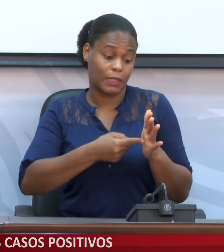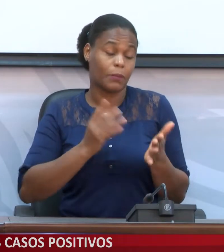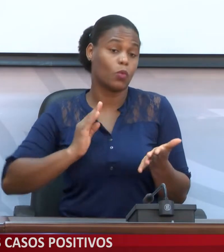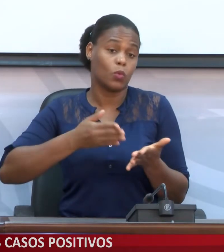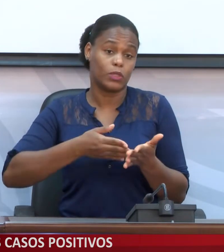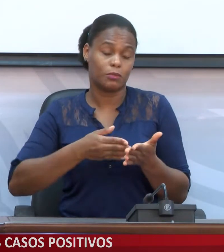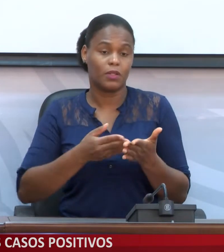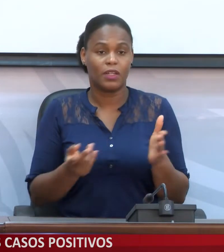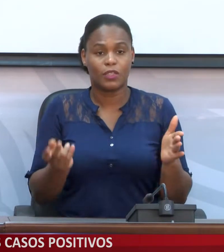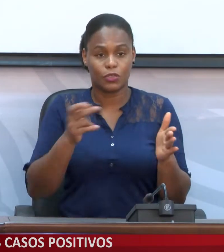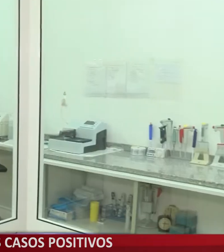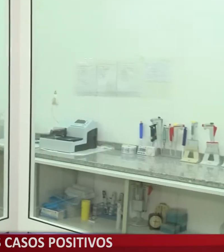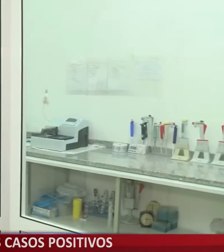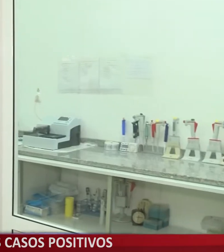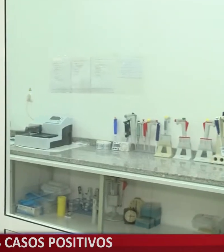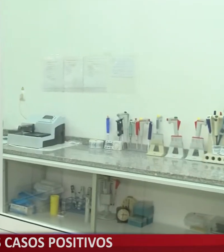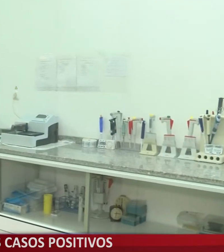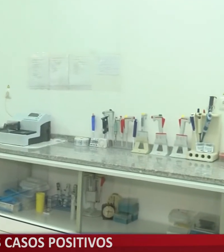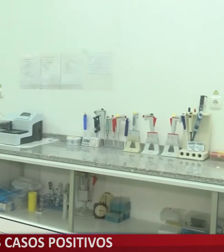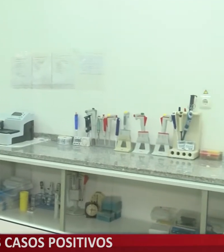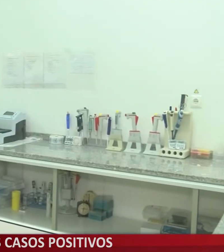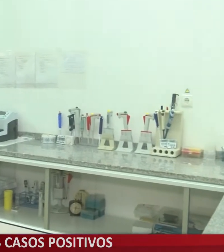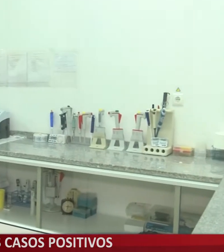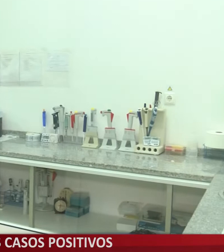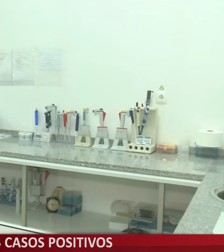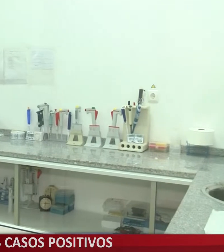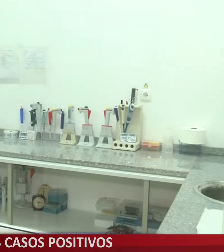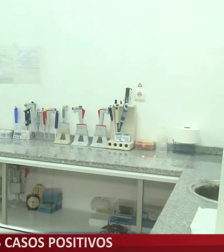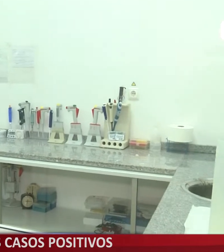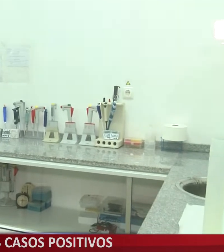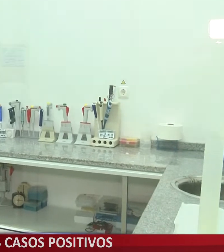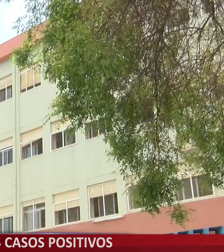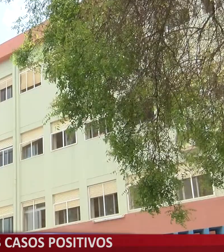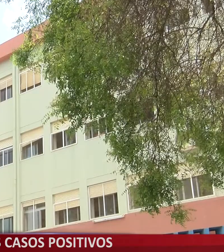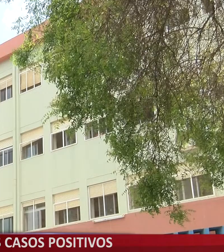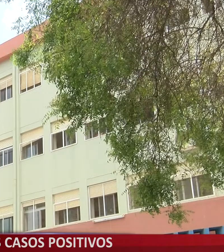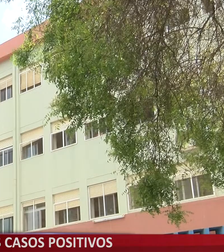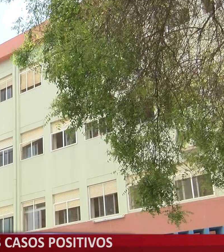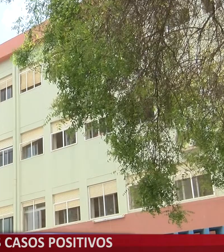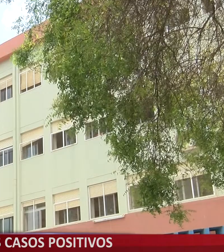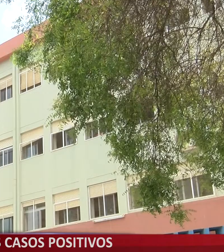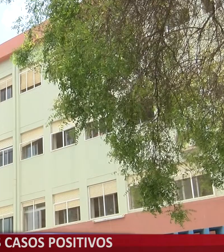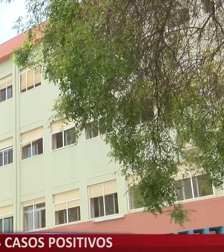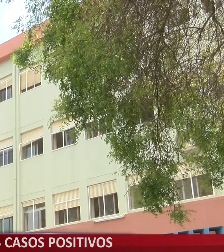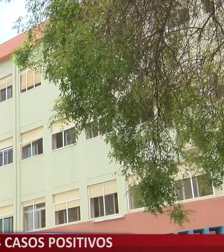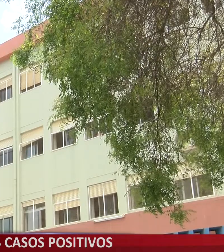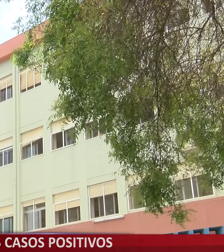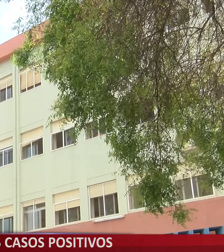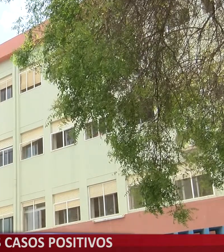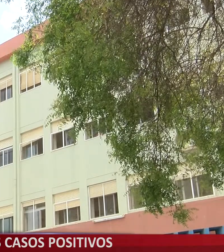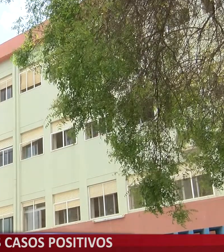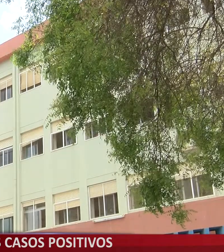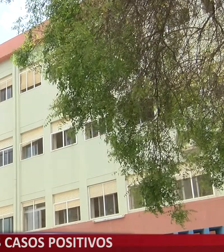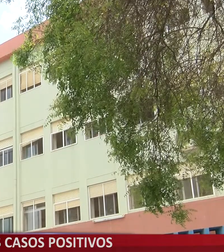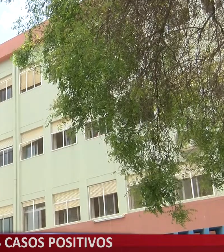que deve estar a chegar à praia para se poder ter, portanto, os critérios para ter alta. Mas ela está bem,